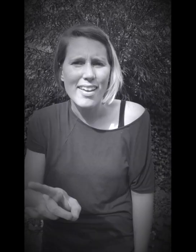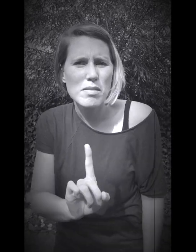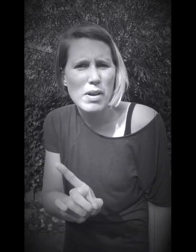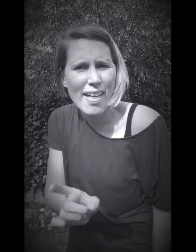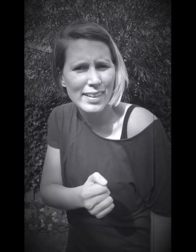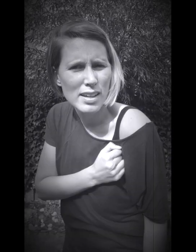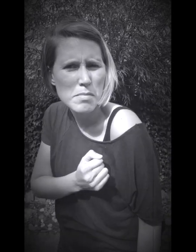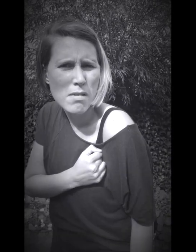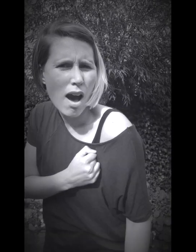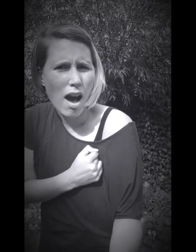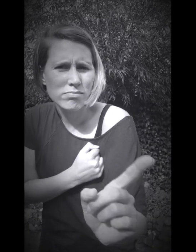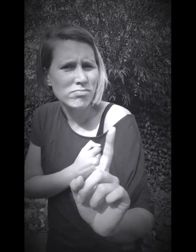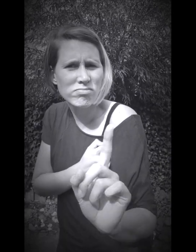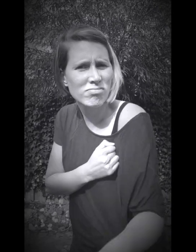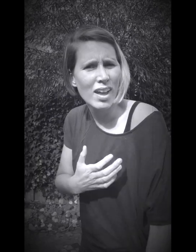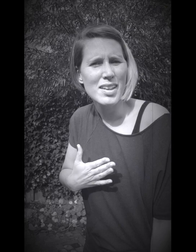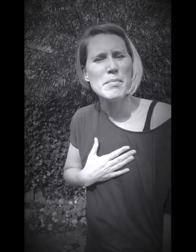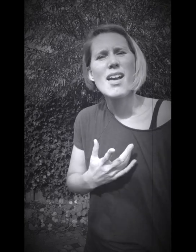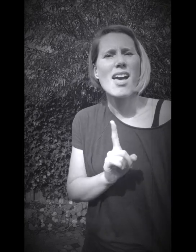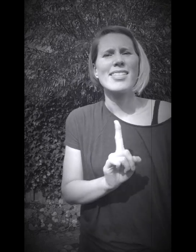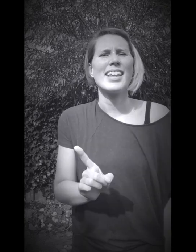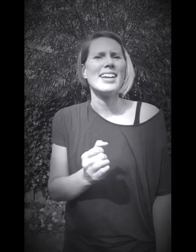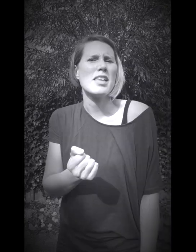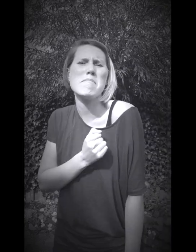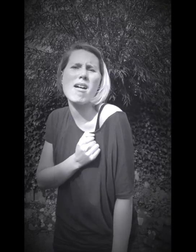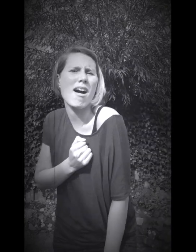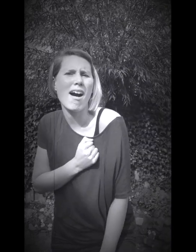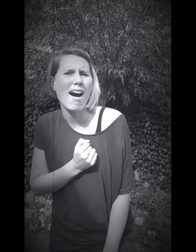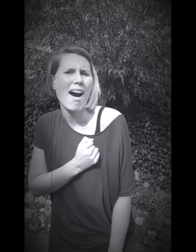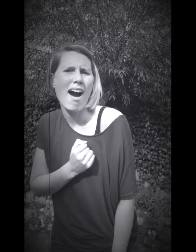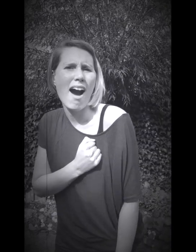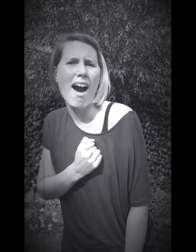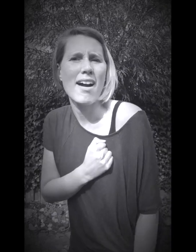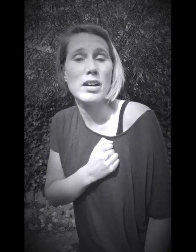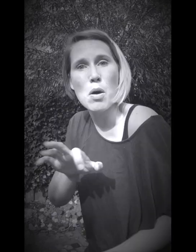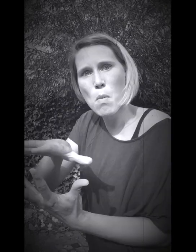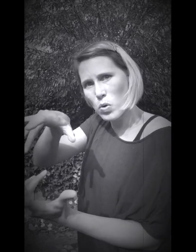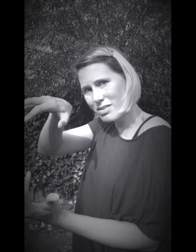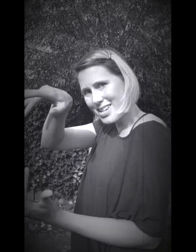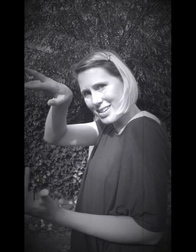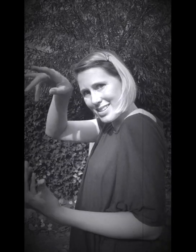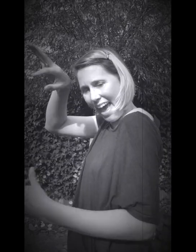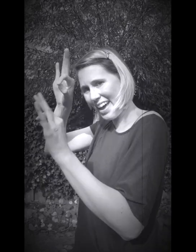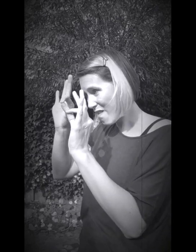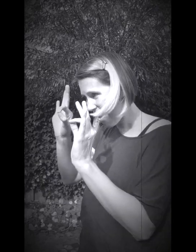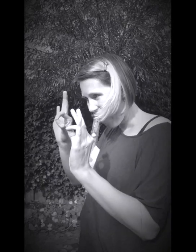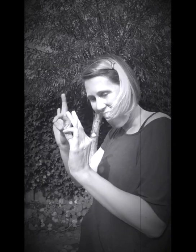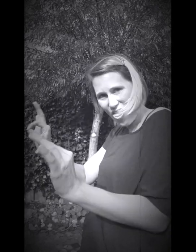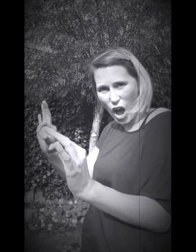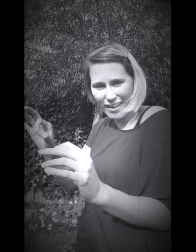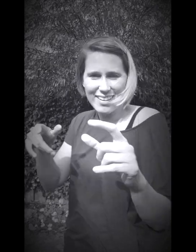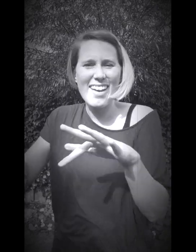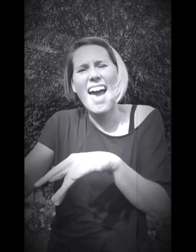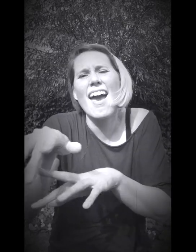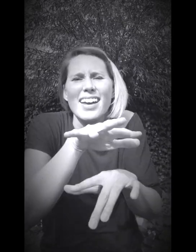Ik ben niet bang, nee ik ben niet bang Monsters zijn geweldig en